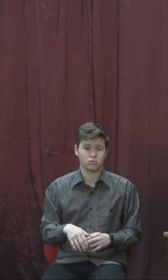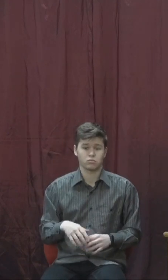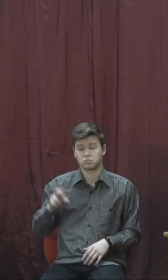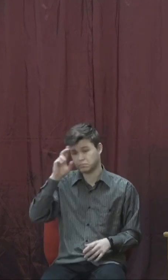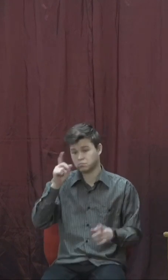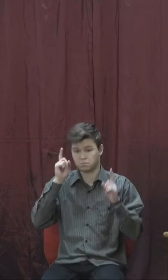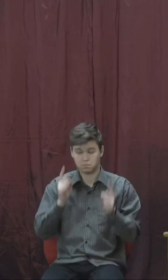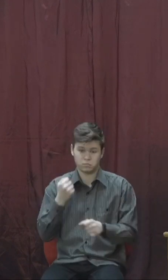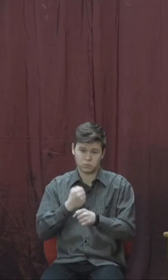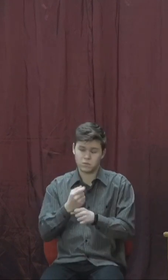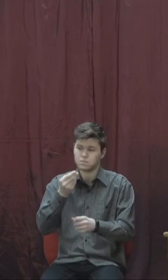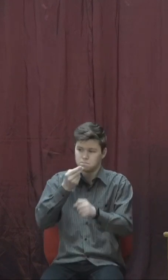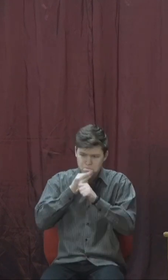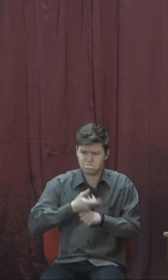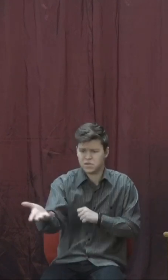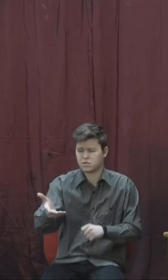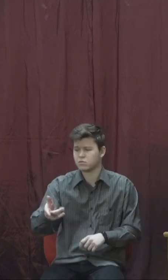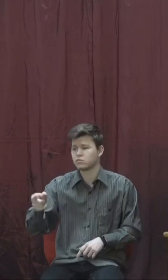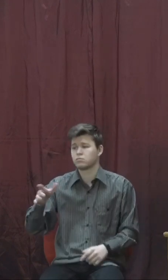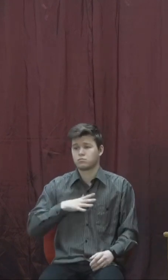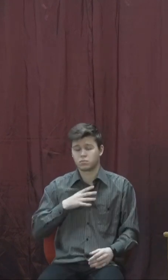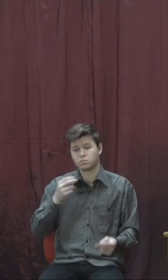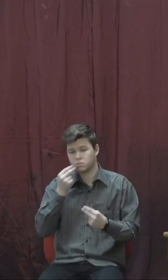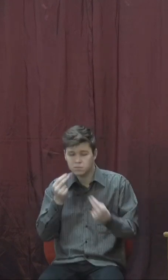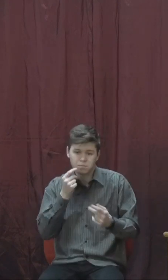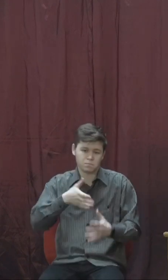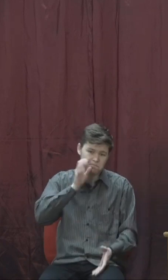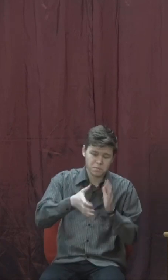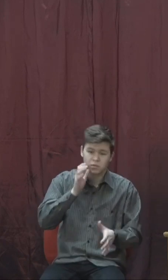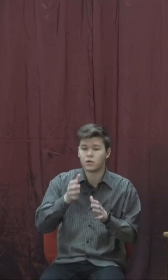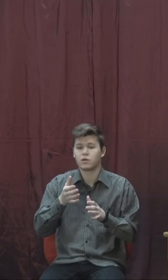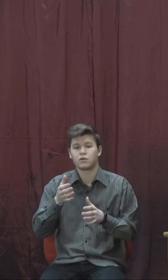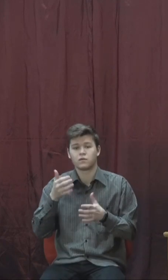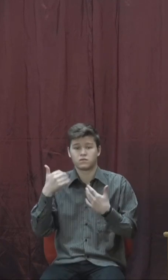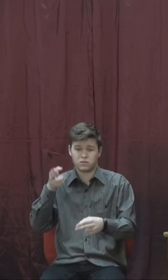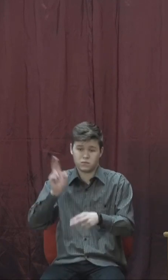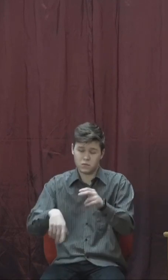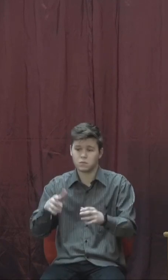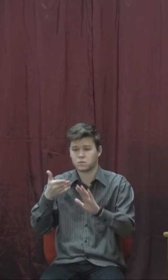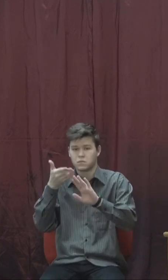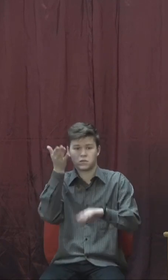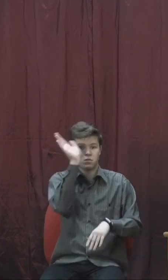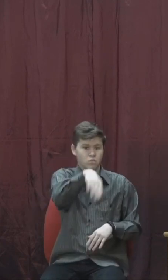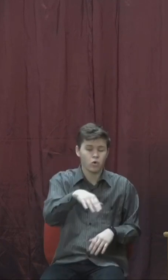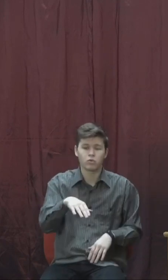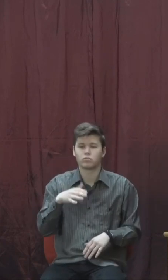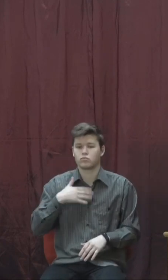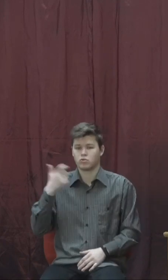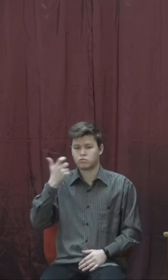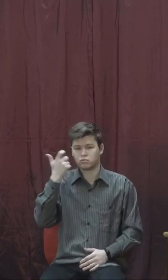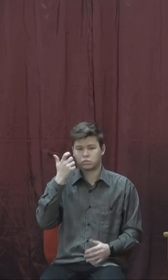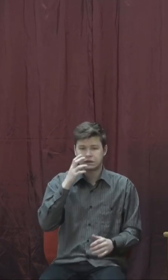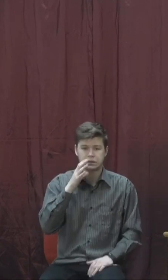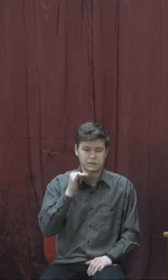цар для них велику гостину, і вони їли й пили. І він відпустив їх, і вони пішли до свого пана, і